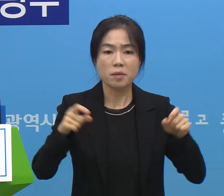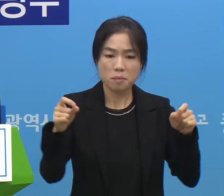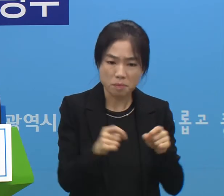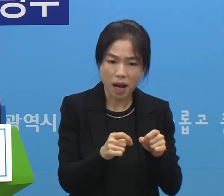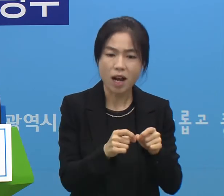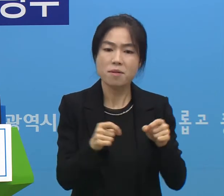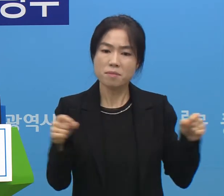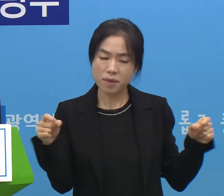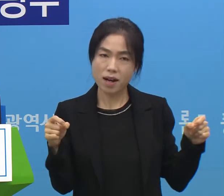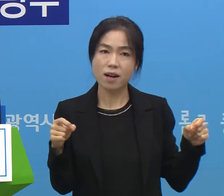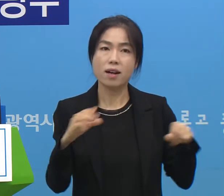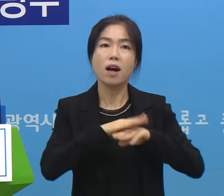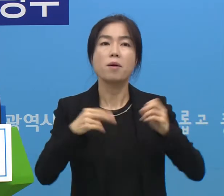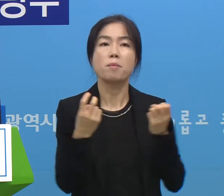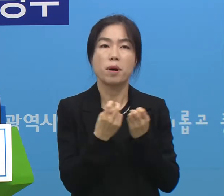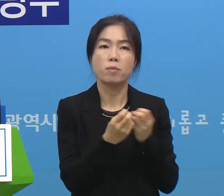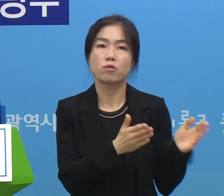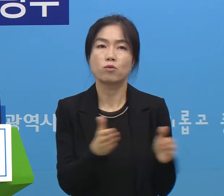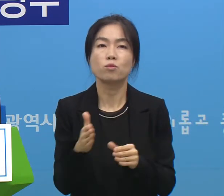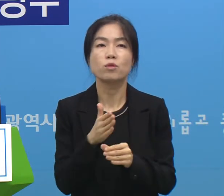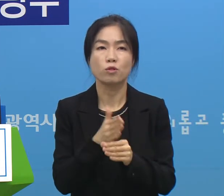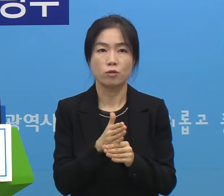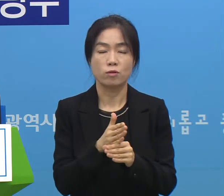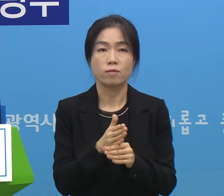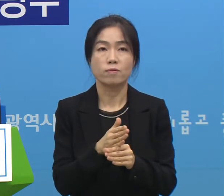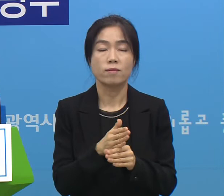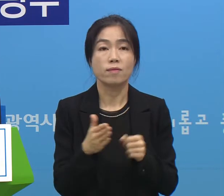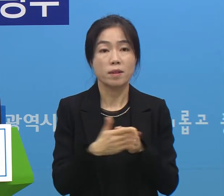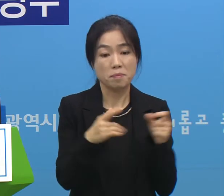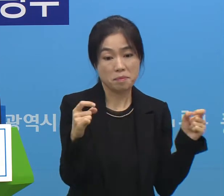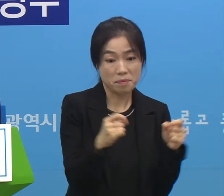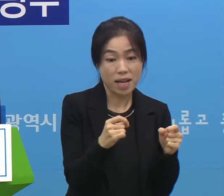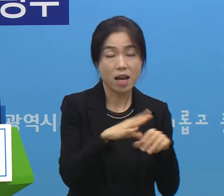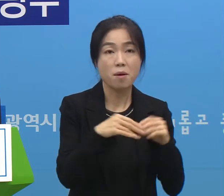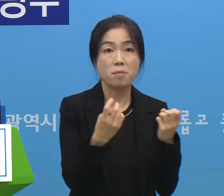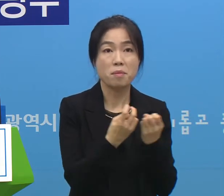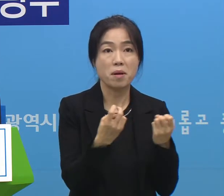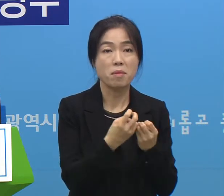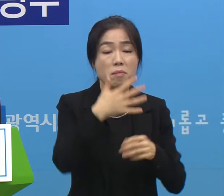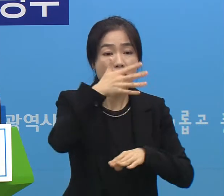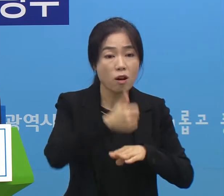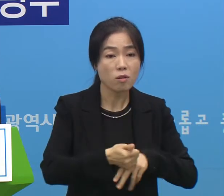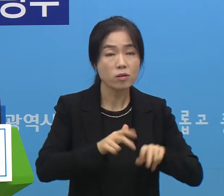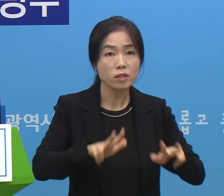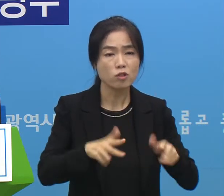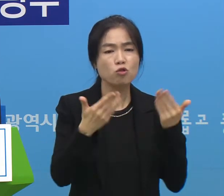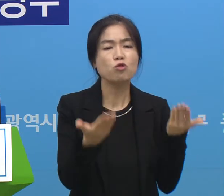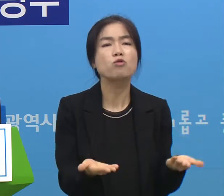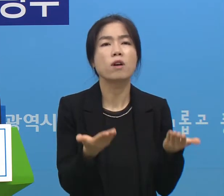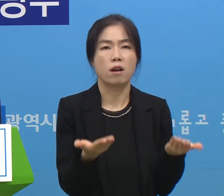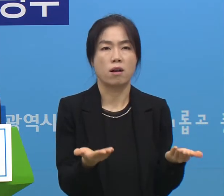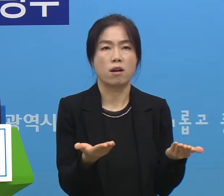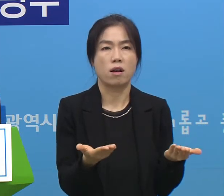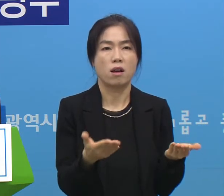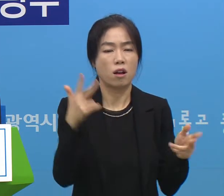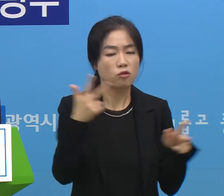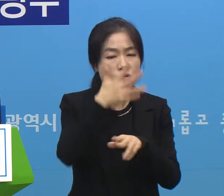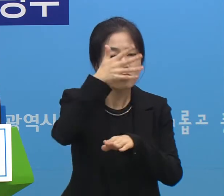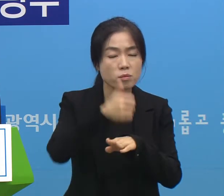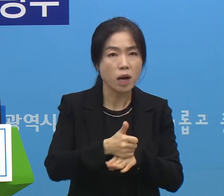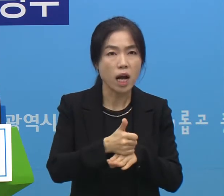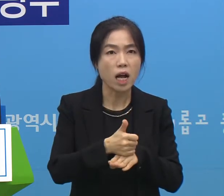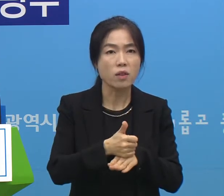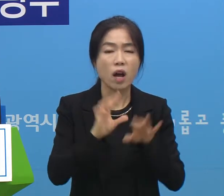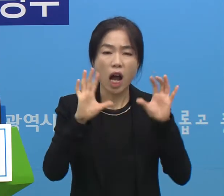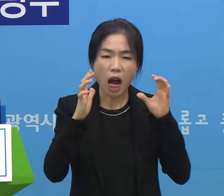중장기 대책을 저희들이 준비를 하고 있습니다 단기 대책으로는 어쨌든 지금 현재 휴가철 주말 그